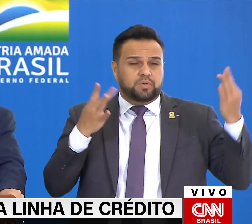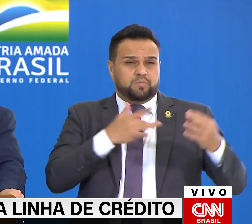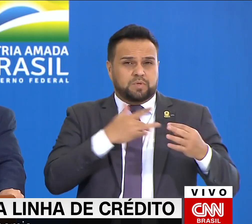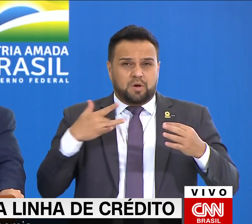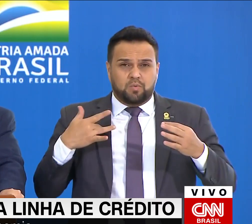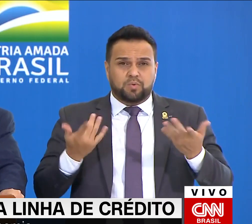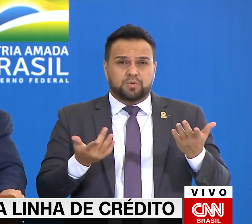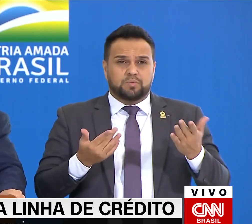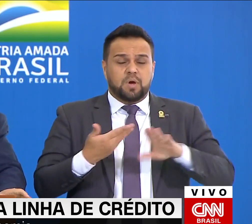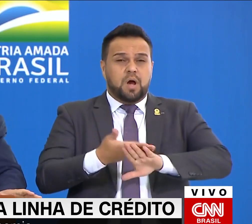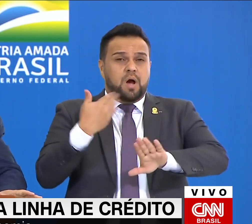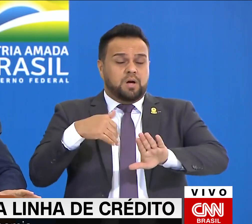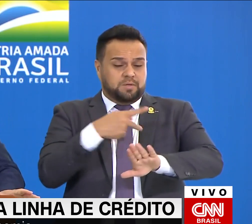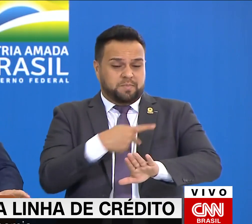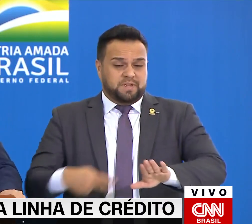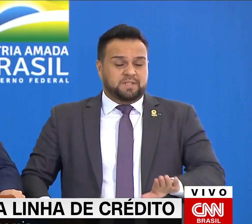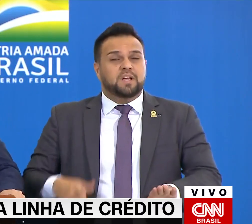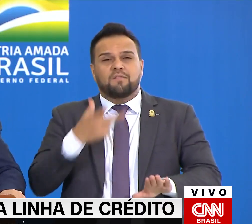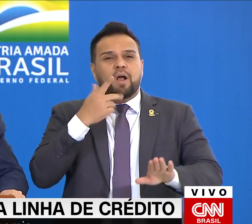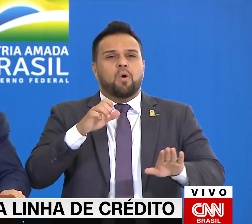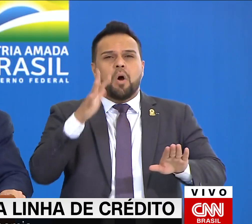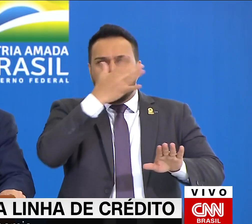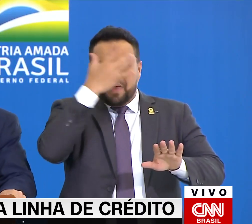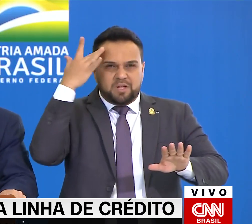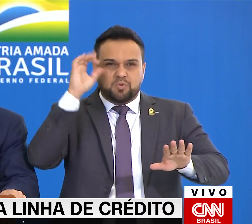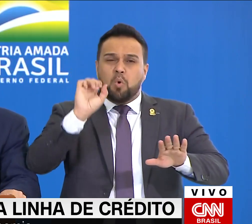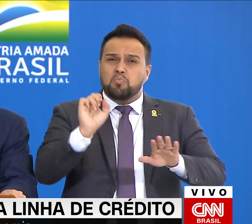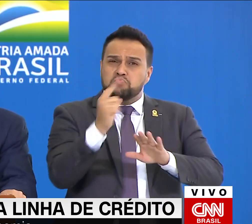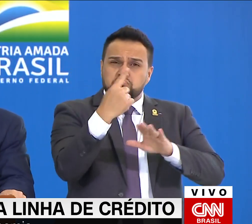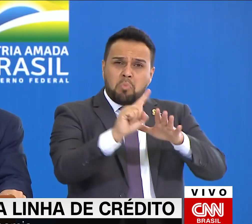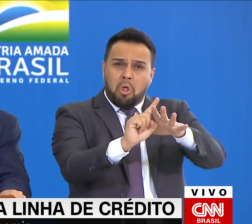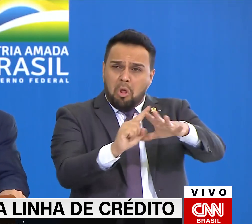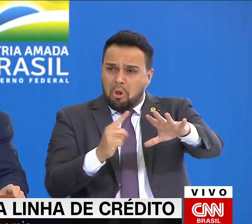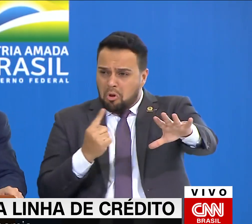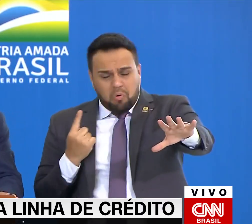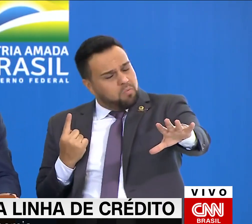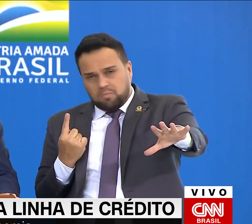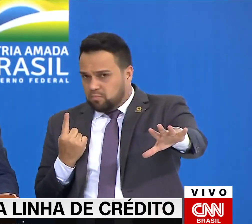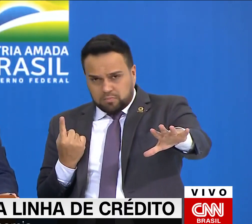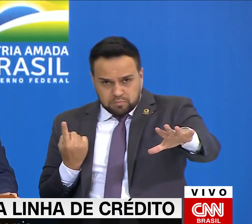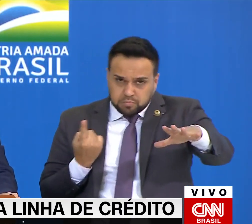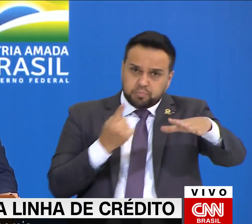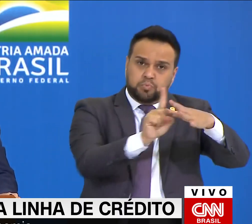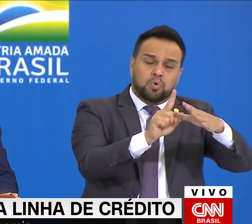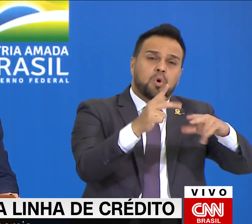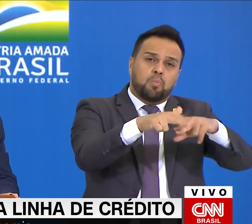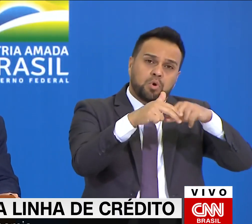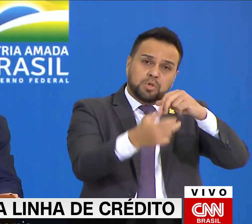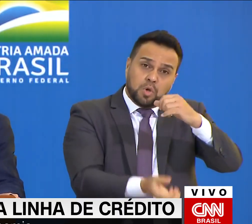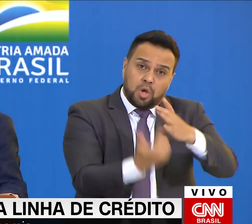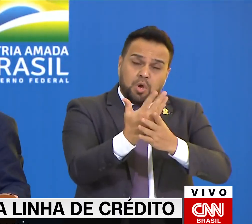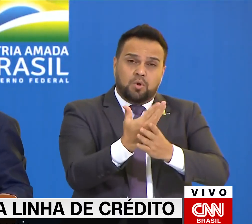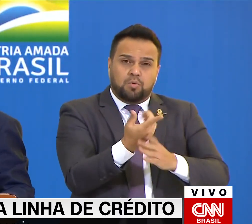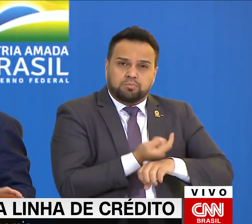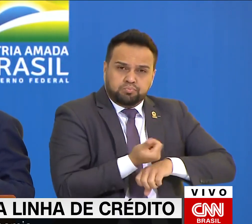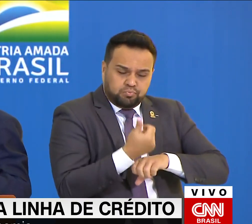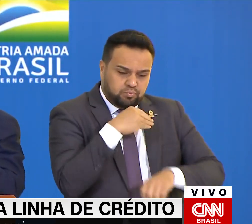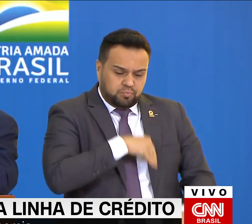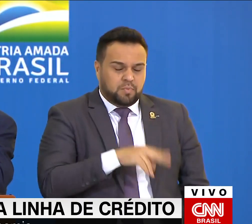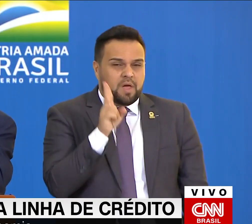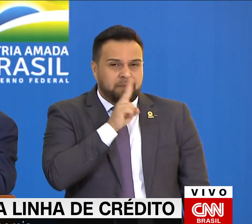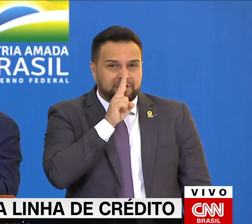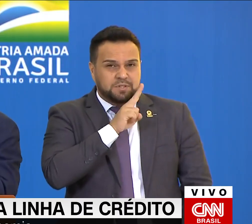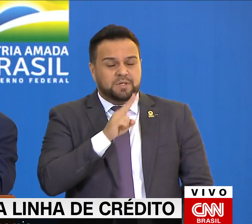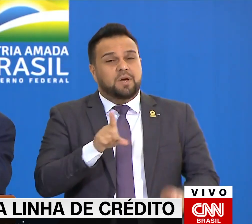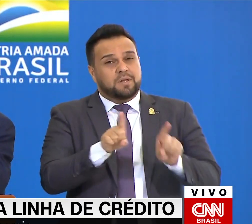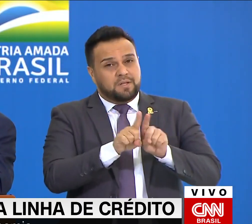desde o início disse, não vamos deixar ninguém para trás, que foi o que nos motivou a criar o auxílio emergencial. E, por outro lado, como se disse aqui, a